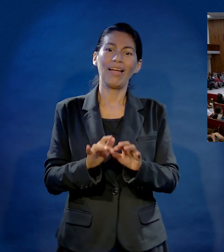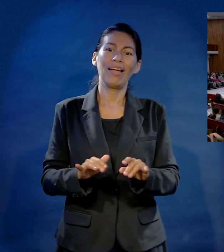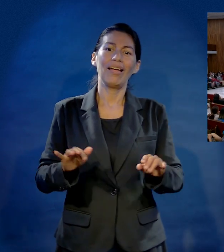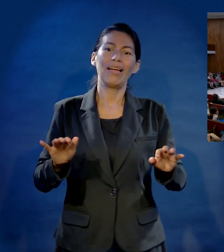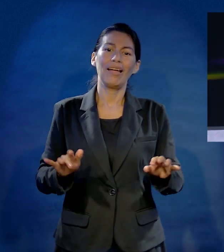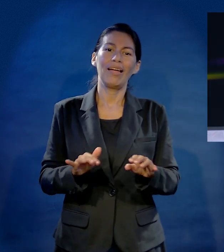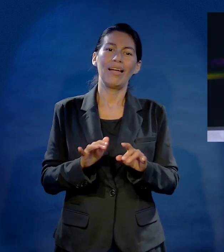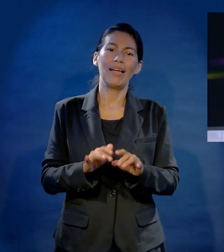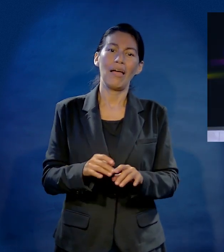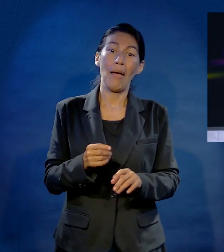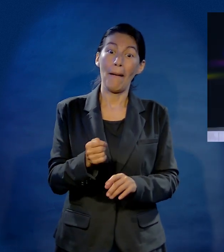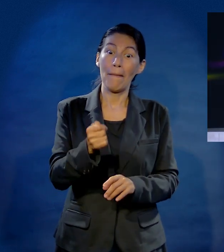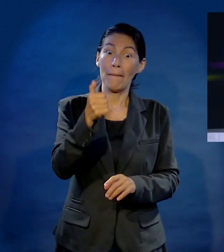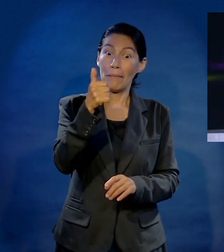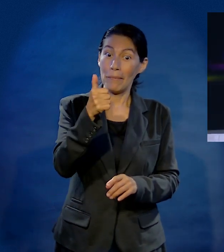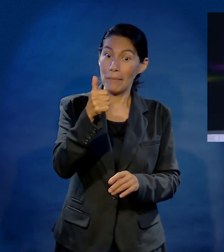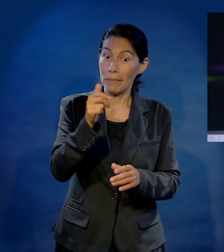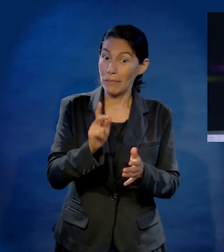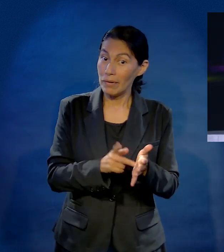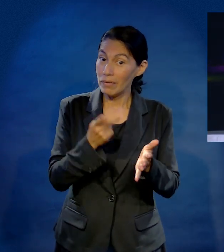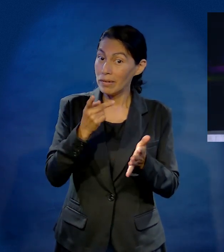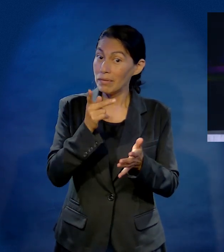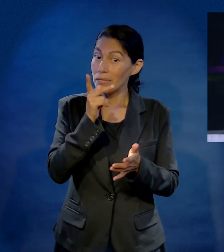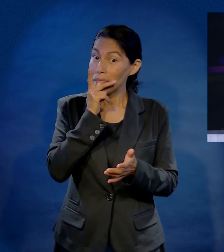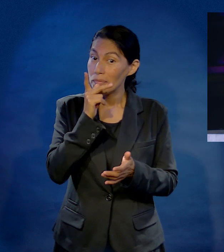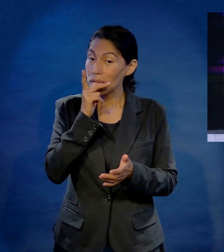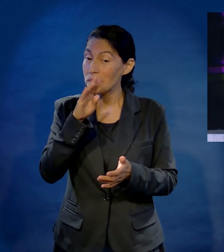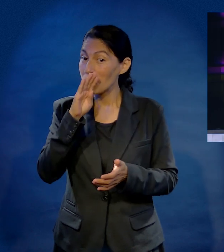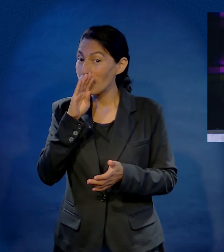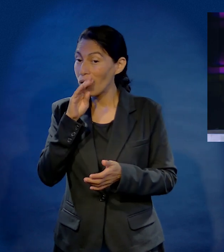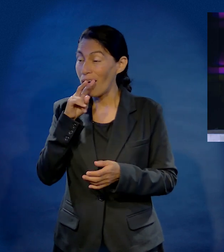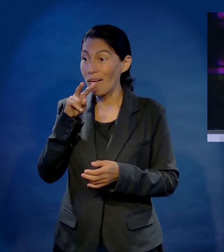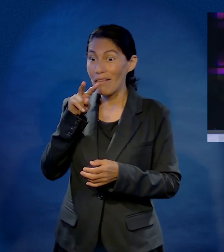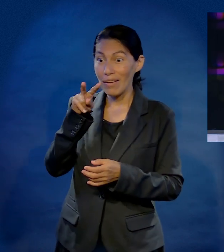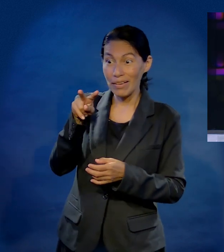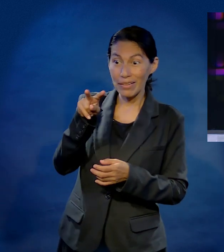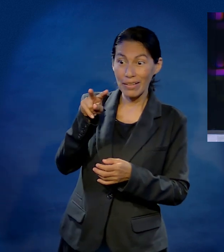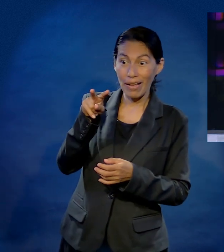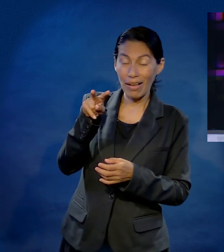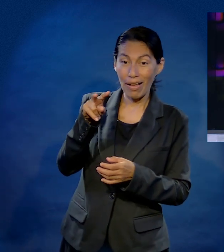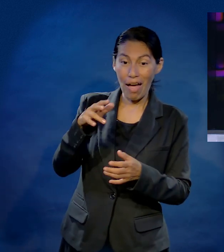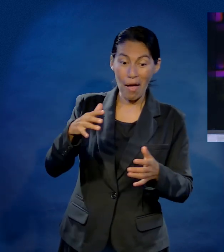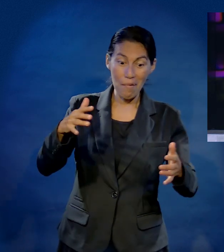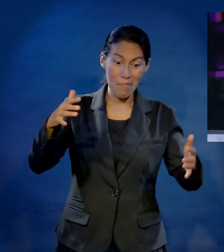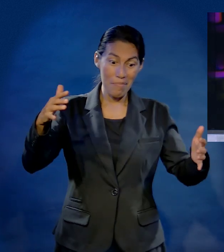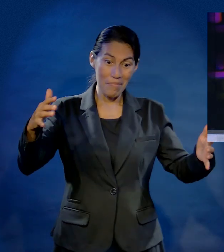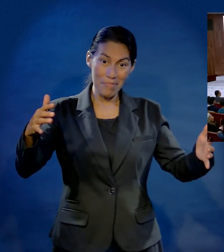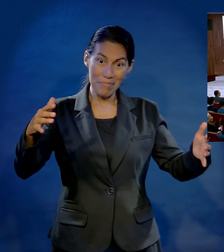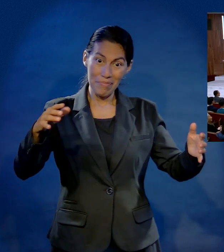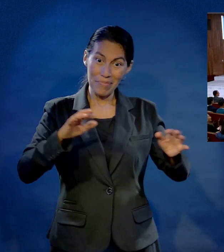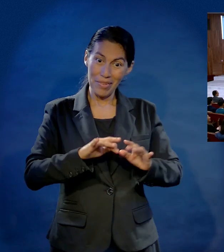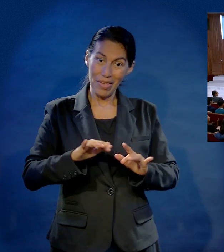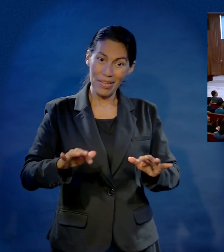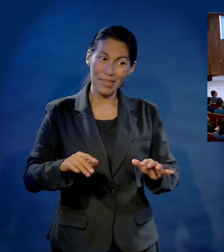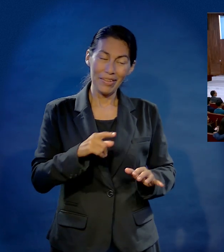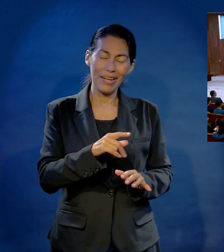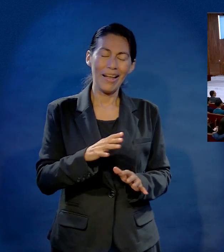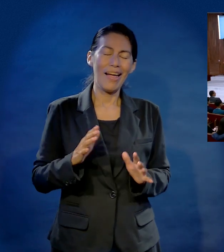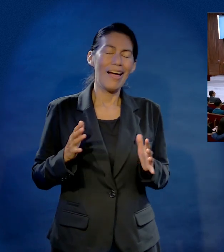Y según recuerdo, era la primera vez que sus papás lo veían tocar el piano en un piano grande. Y se lució